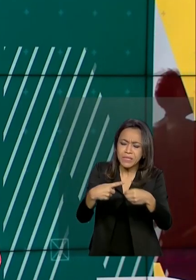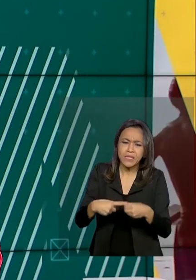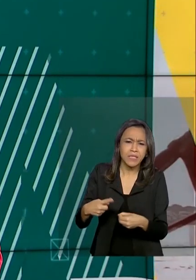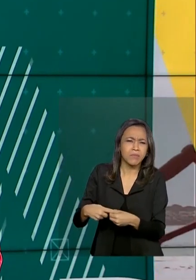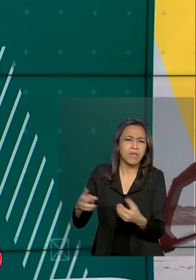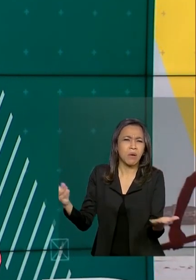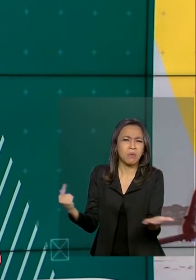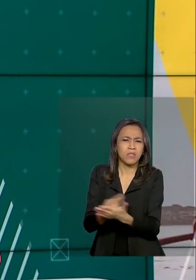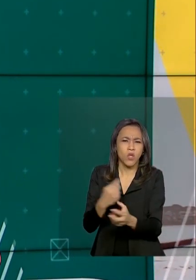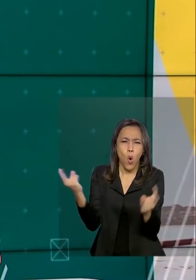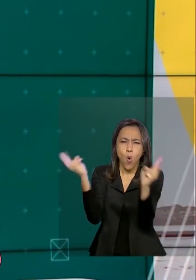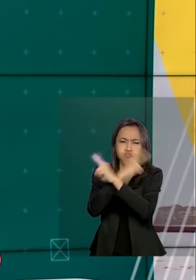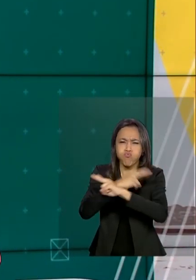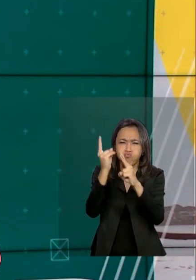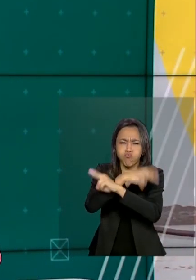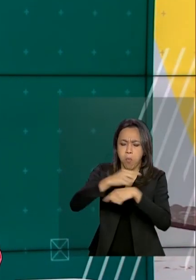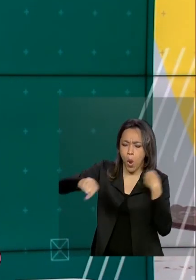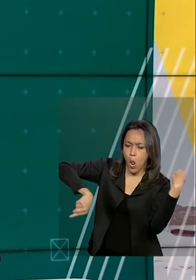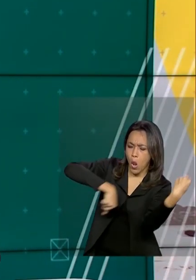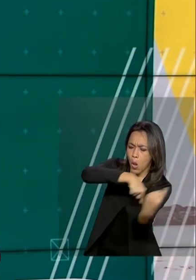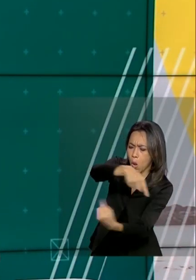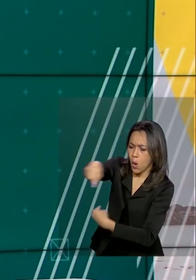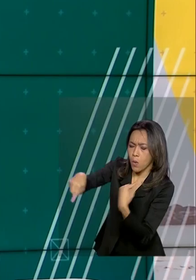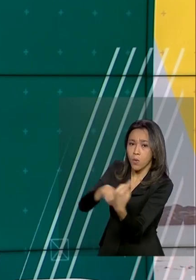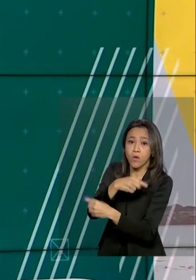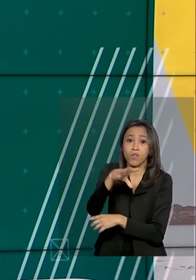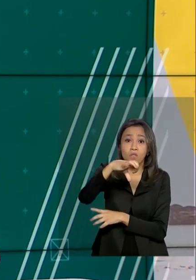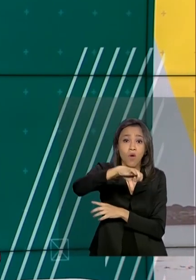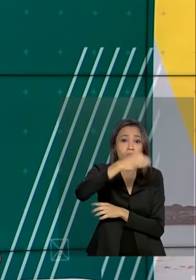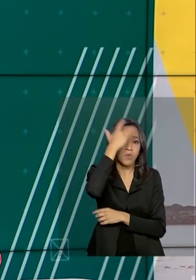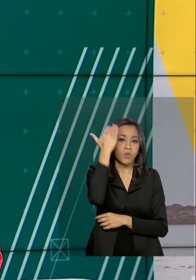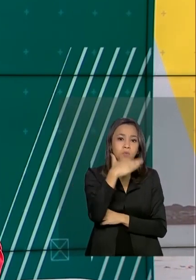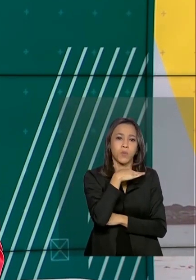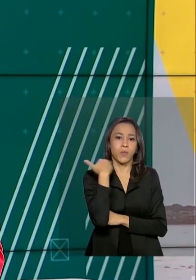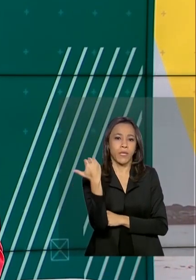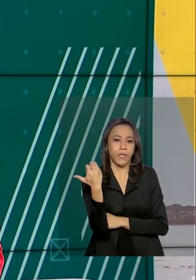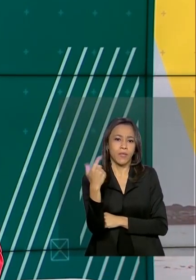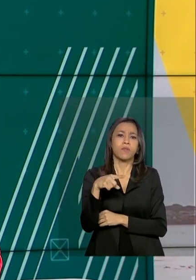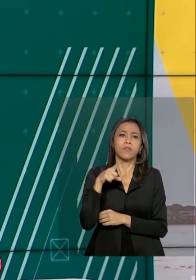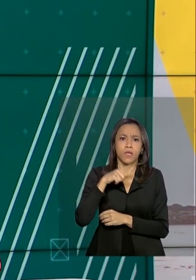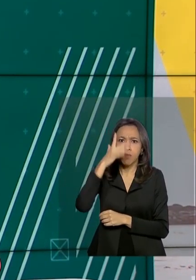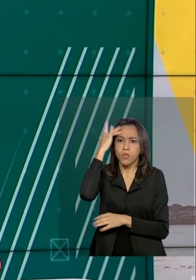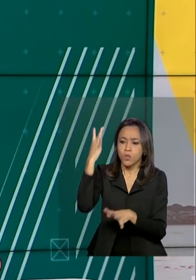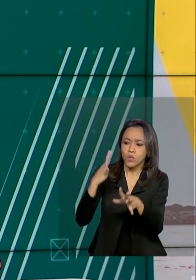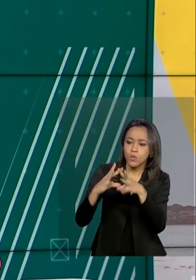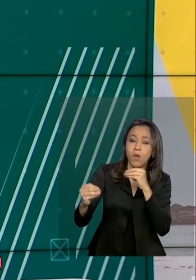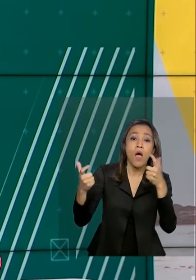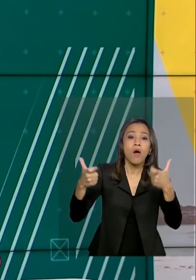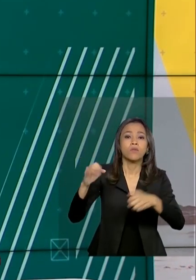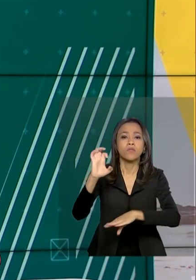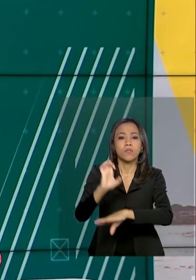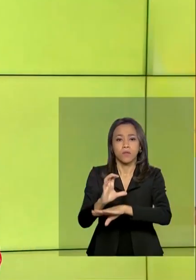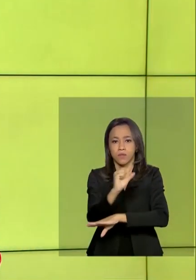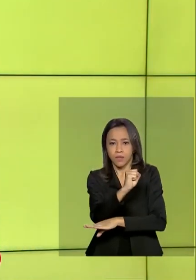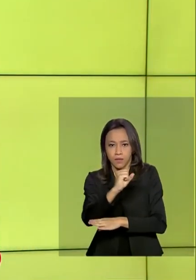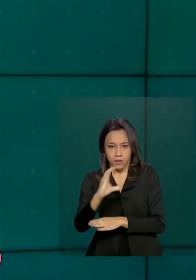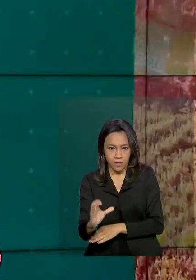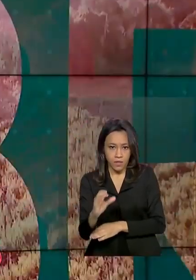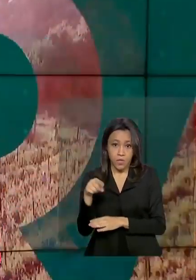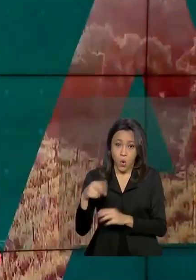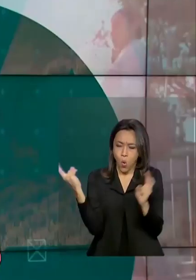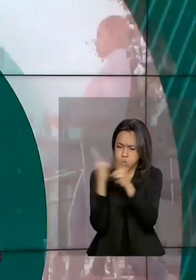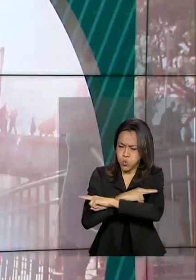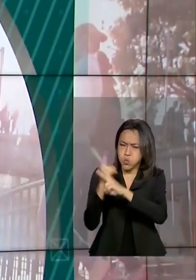ciclone na região sul. Nove pessoas morreram e há desaparecidos em Santa Catarina. Os ventos fortes